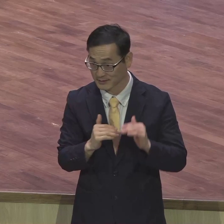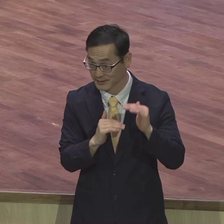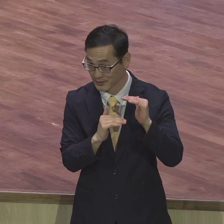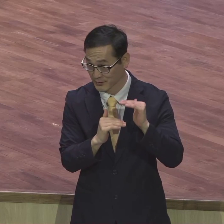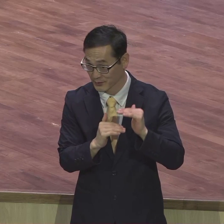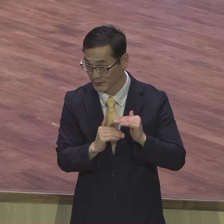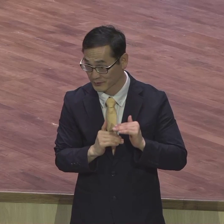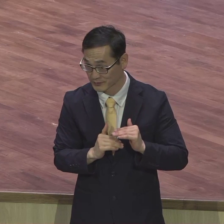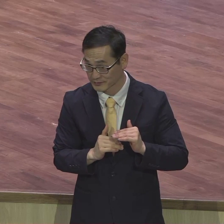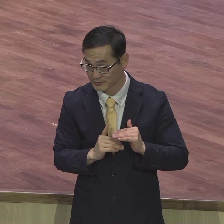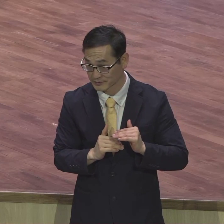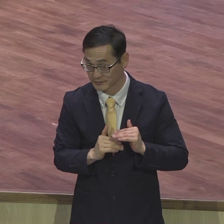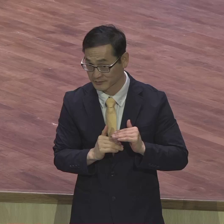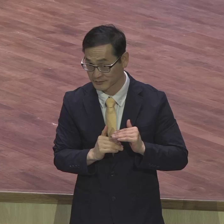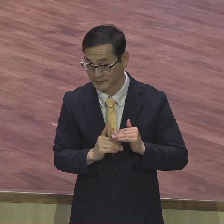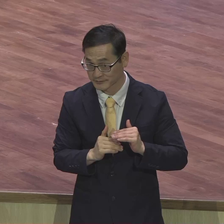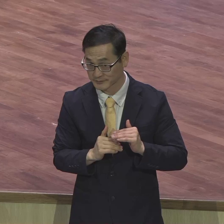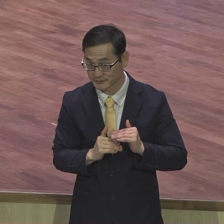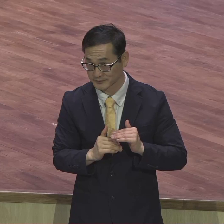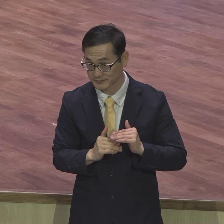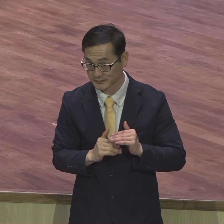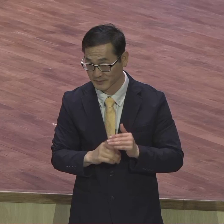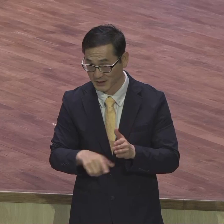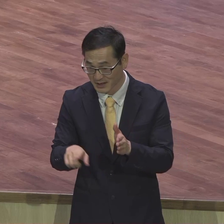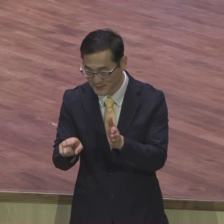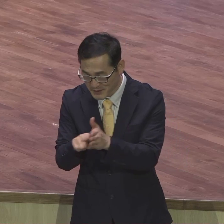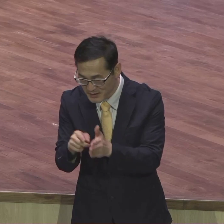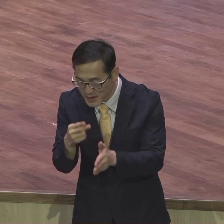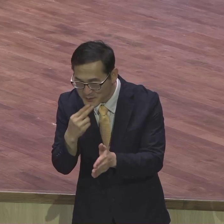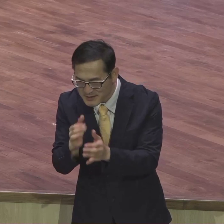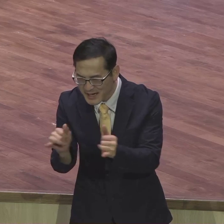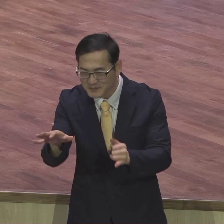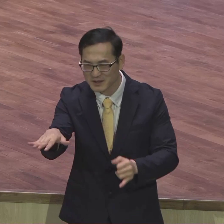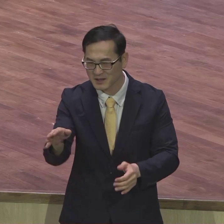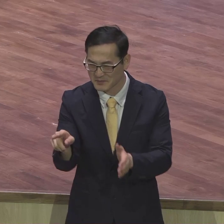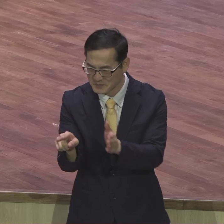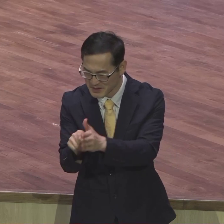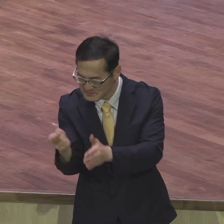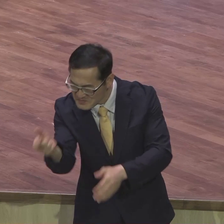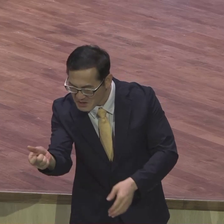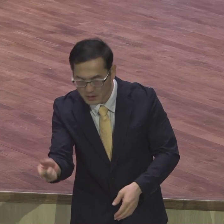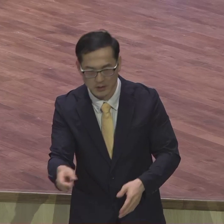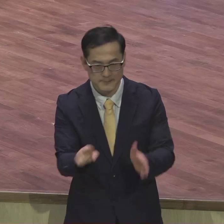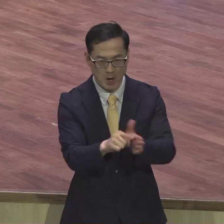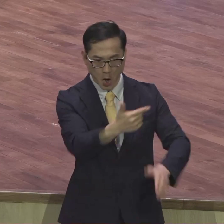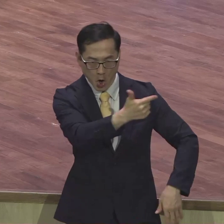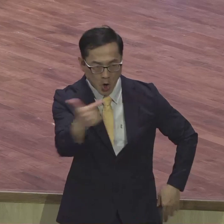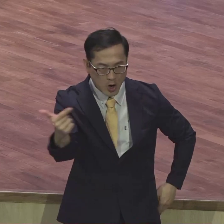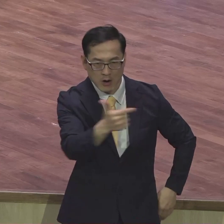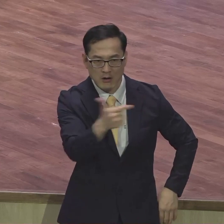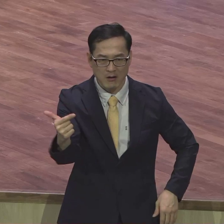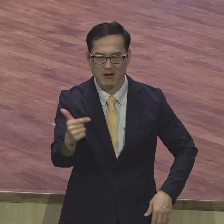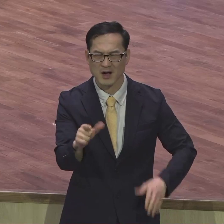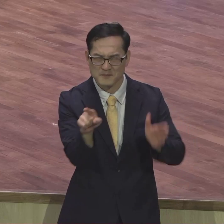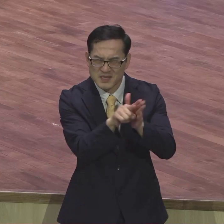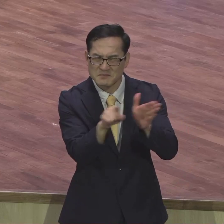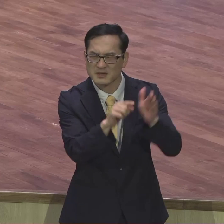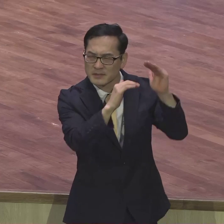믿음이 적은 믿음이 크도다 믿음 키가 뭐냐 여러분이